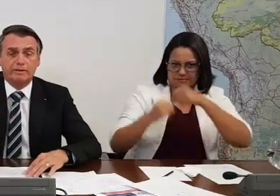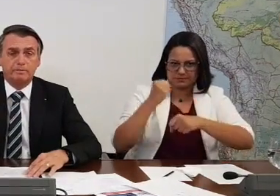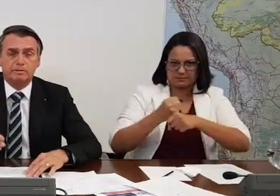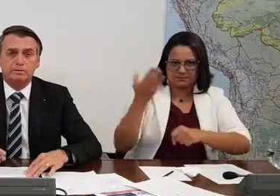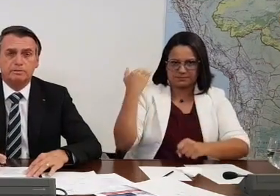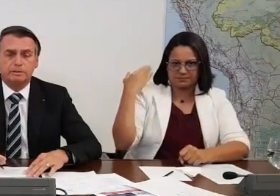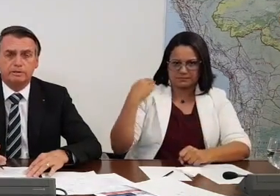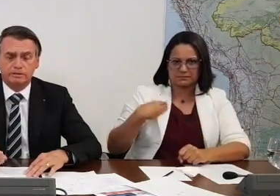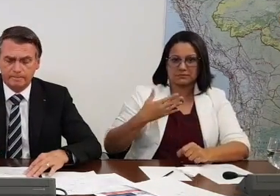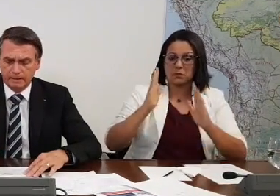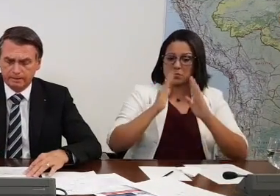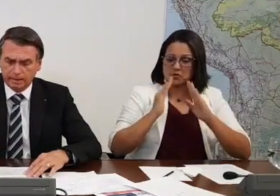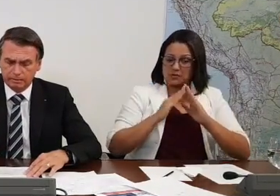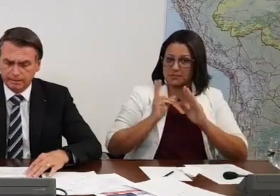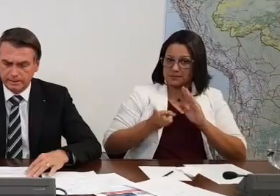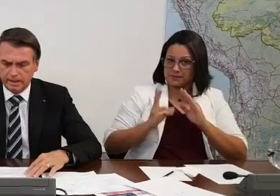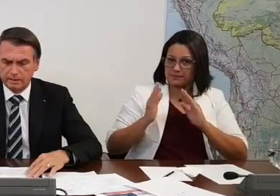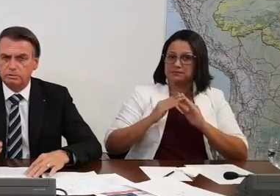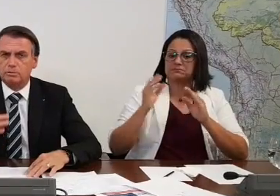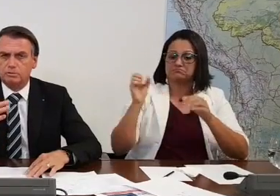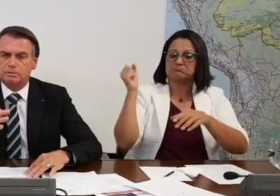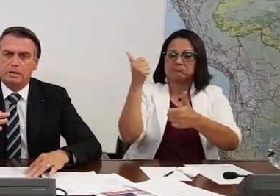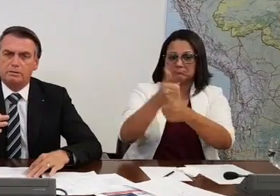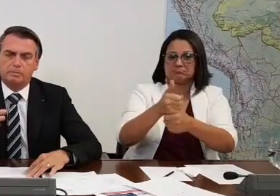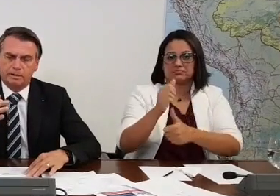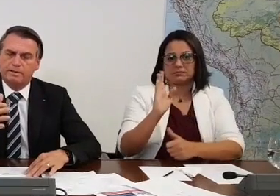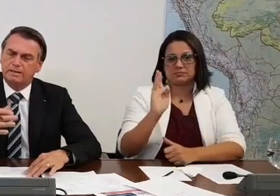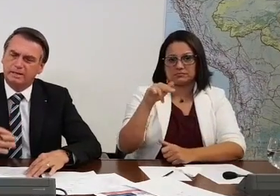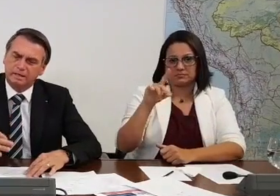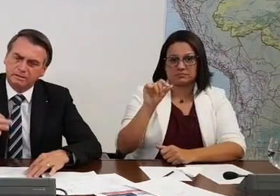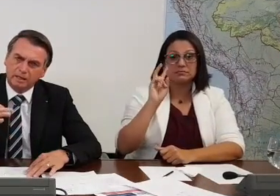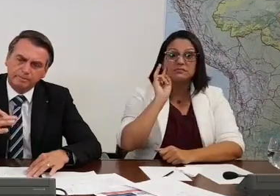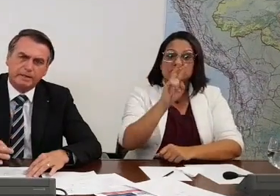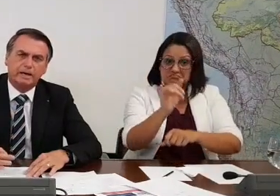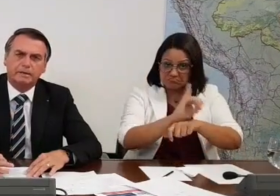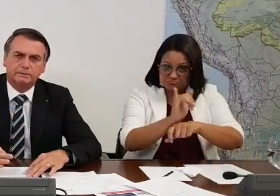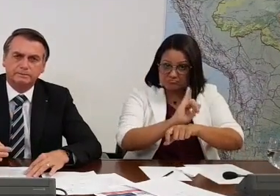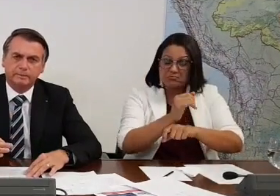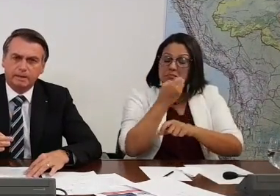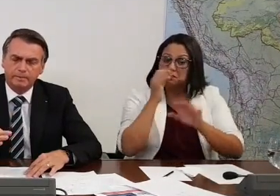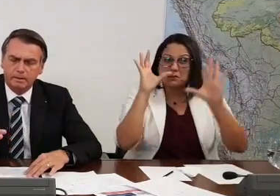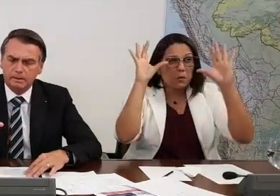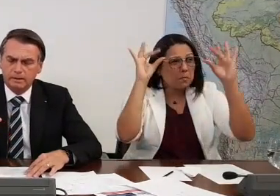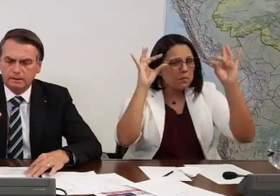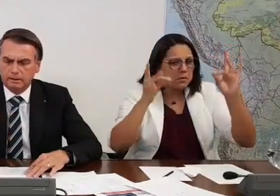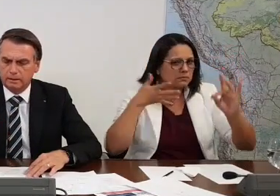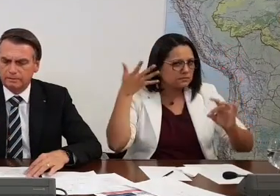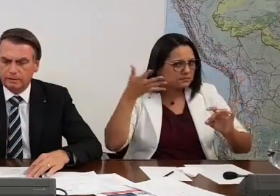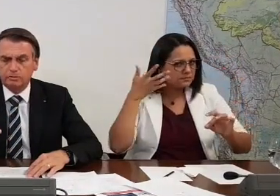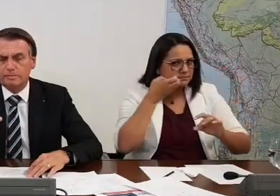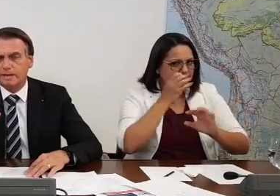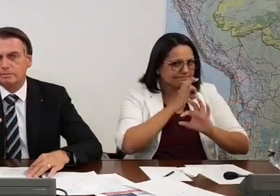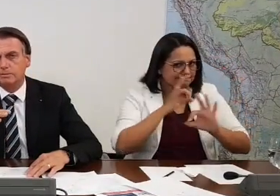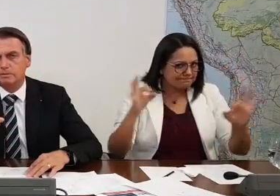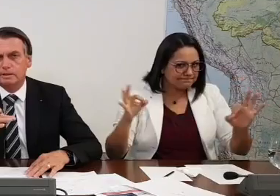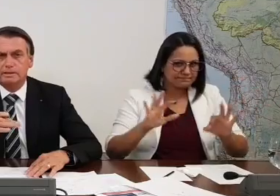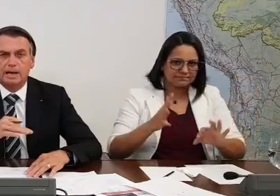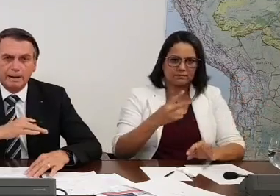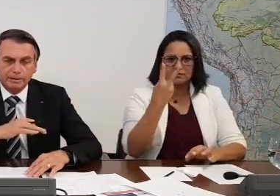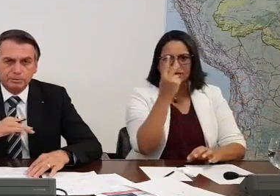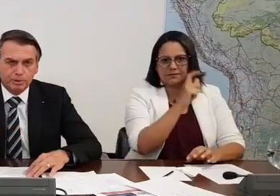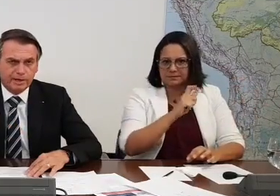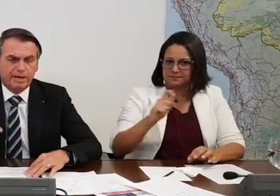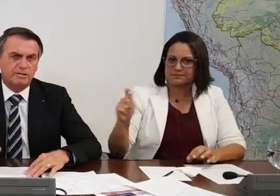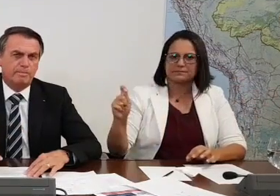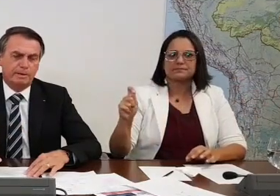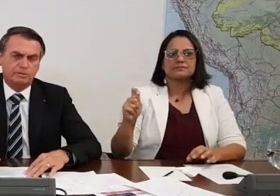coincidência, eu morava no mesmo condomínio nosso. Está no BNDES. E o discurso dele, se você puder ver na internet, está impecável. Ele falou que no máximo, dois meses,